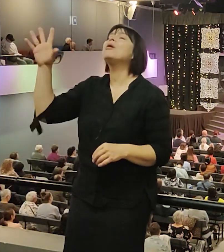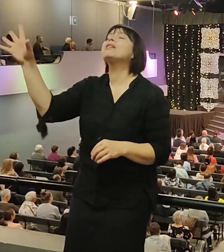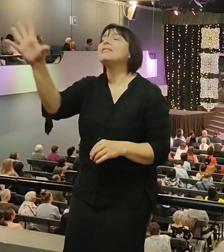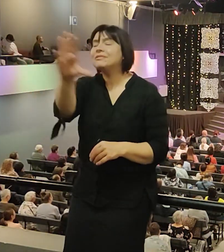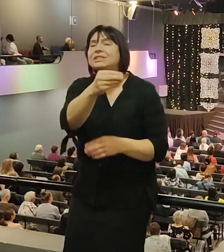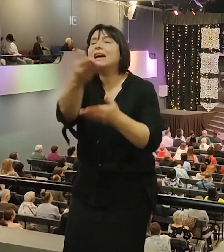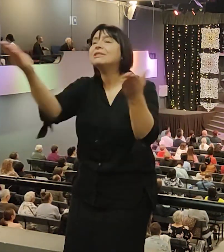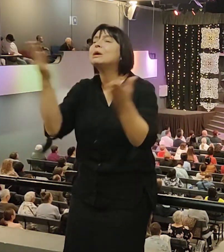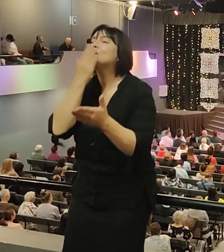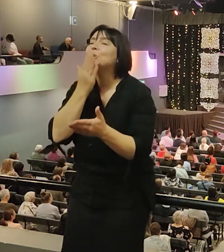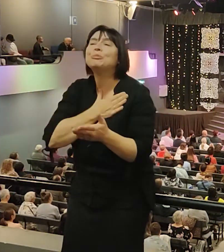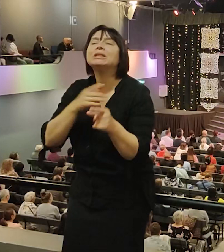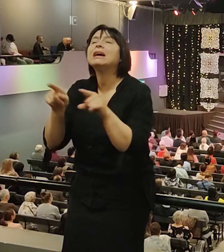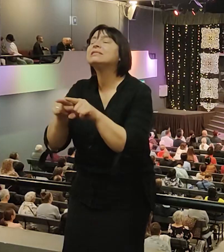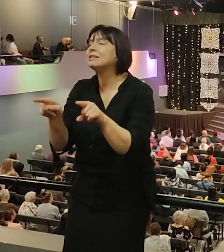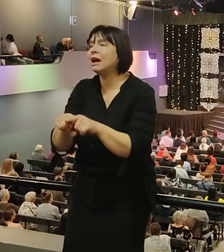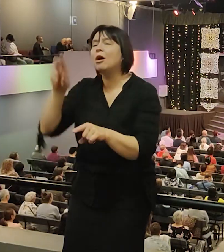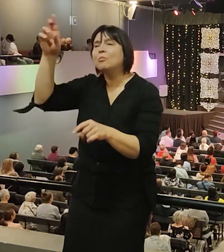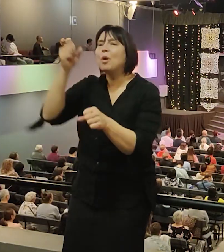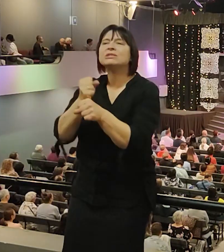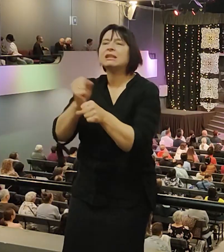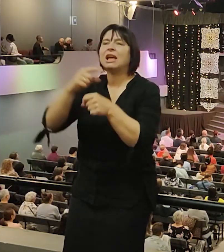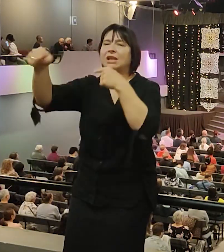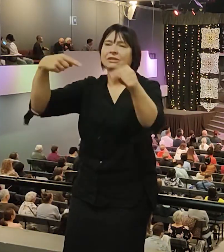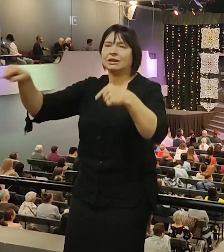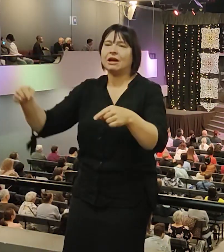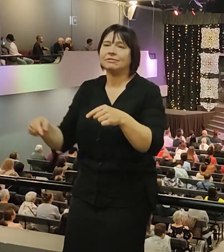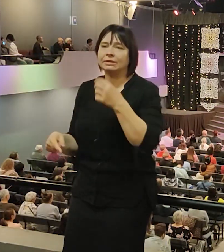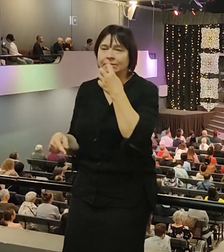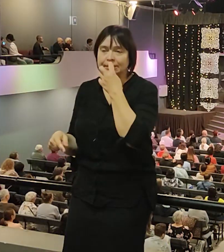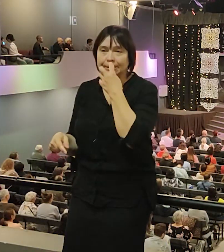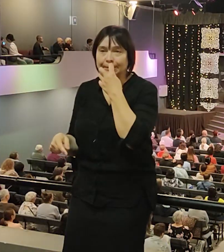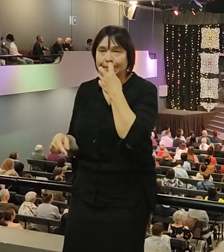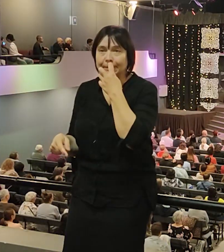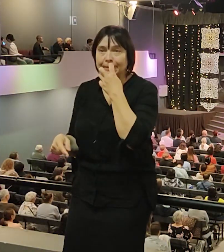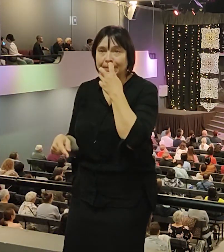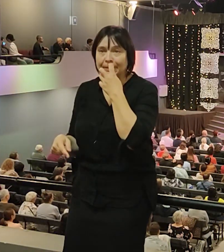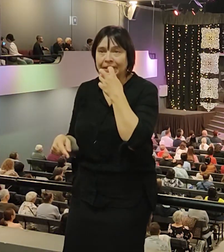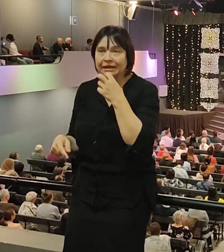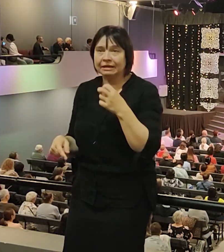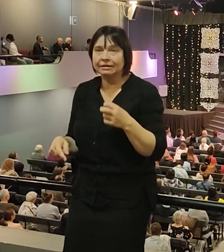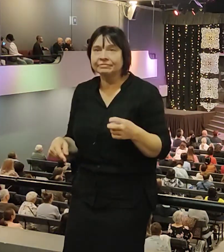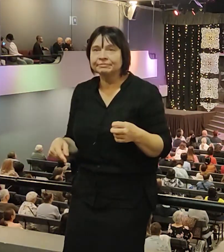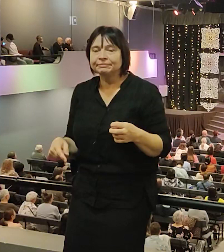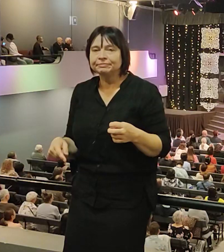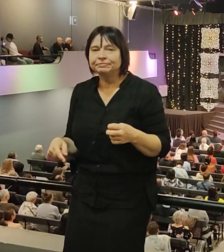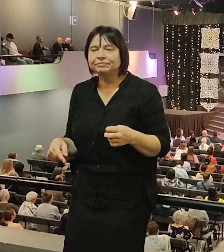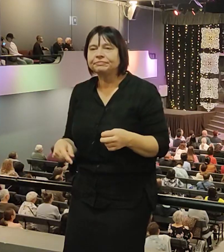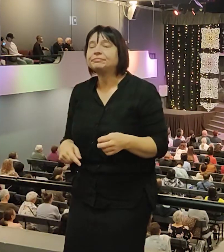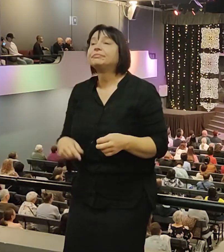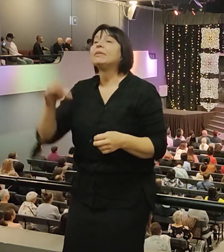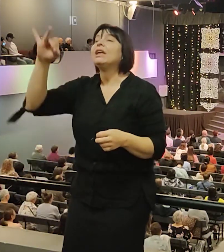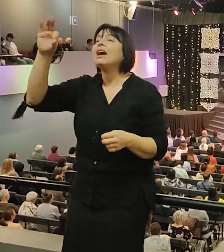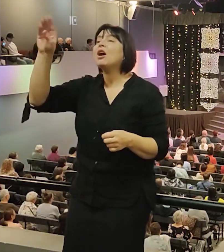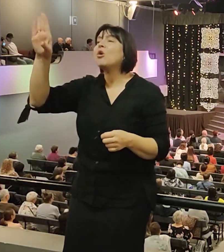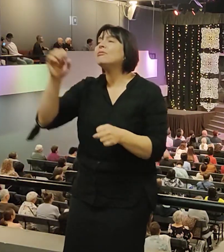Одинаково они делают разницы. Слава Господу. А то были у нас ненавистники. Поэтому Иаков не сделал неправильно.